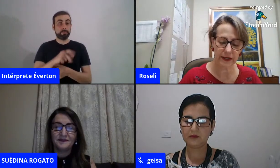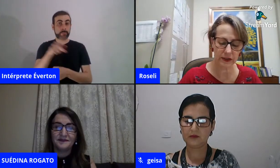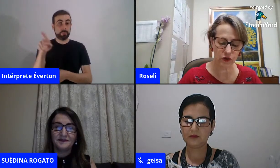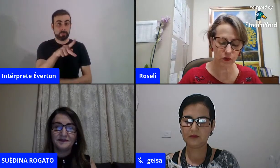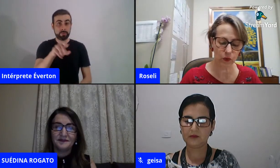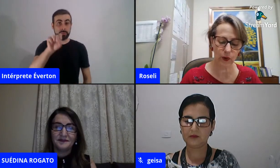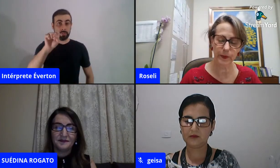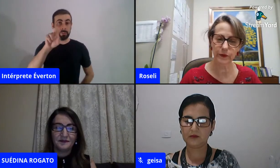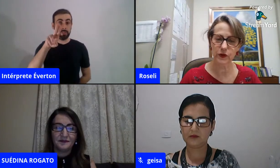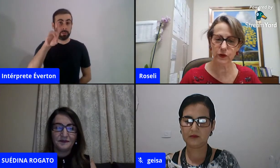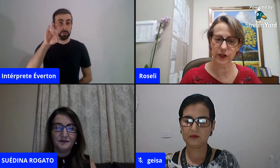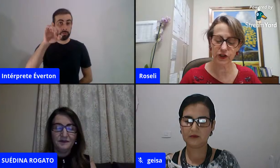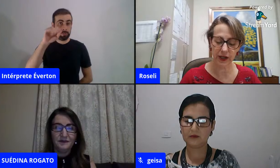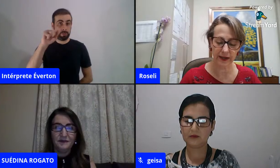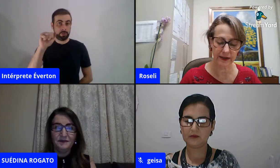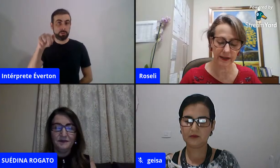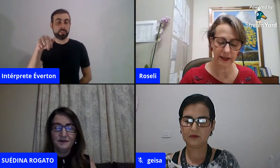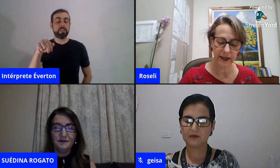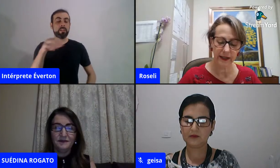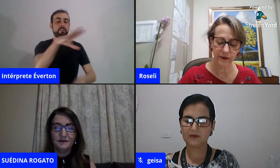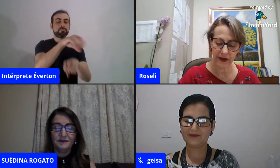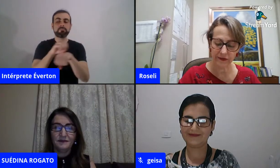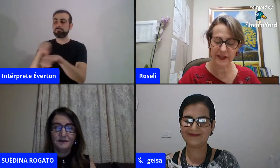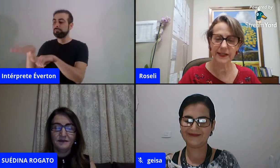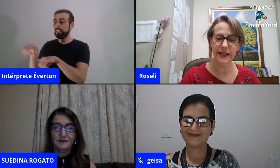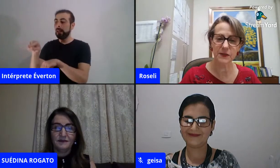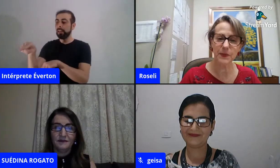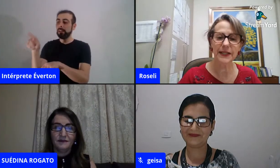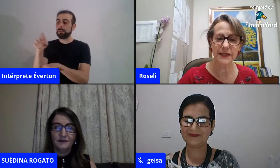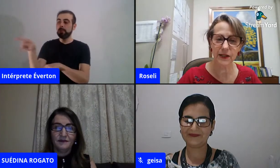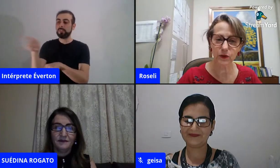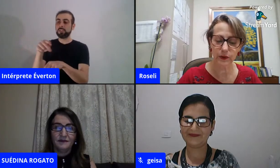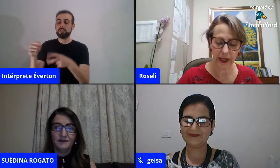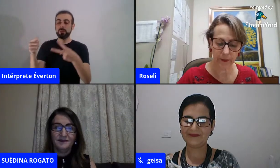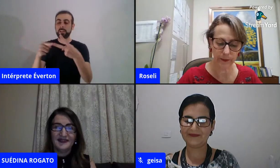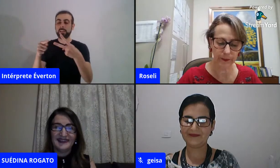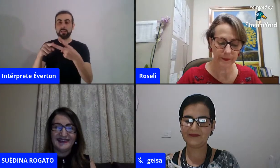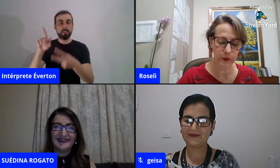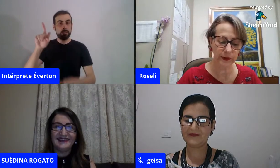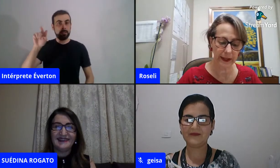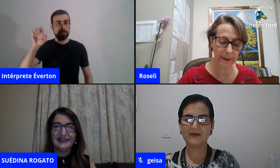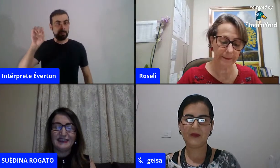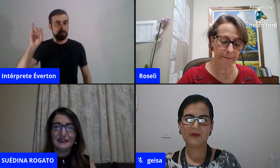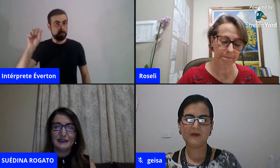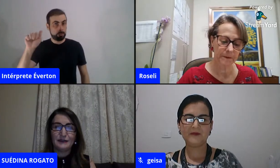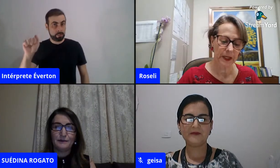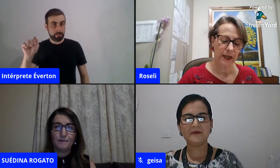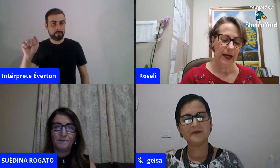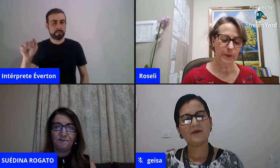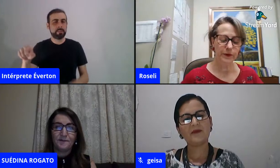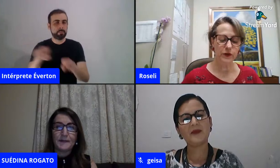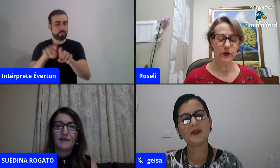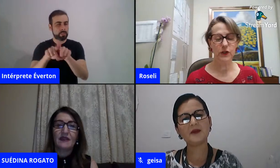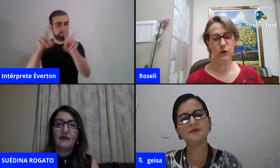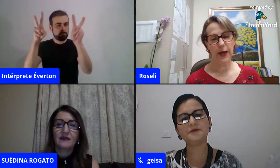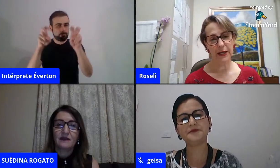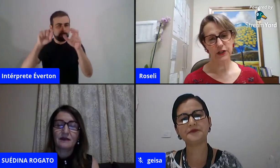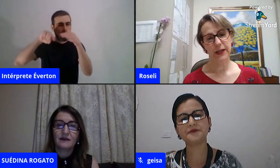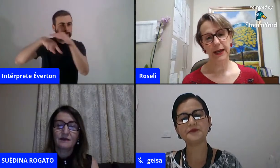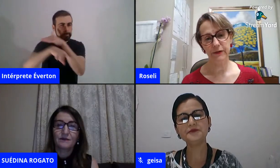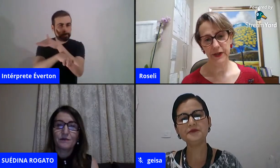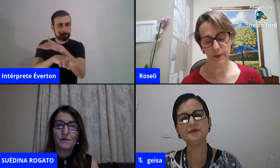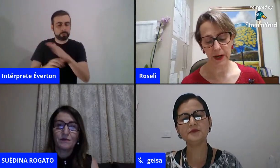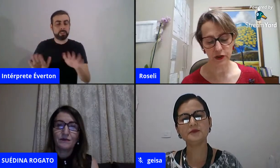a conversa junto com a professora Geisa, que vai fazer a explanação do tema. A professora